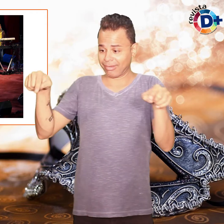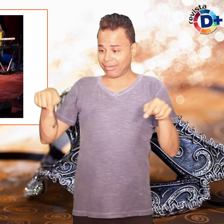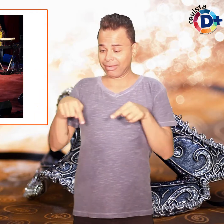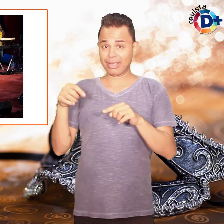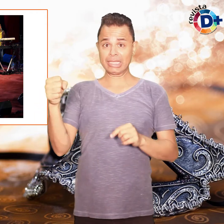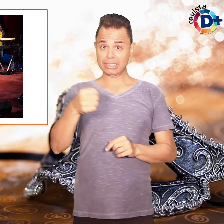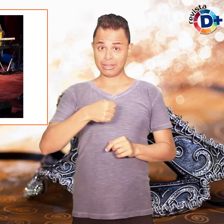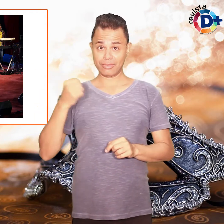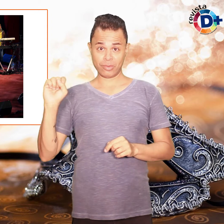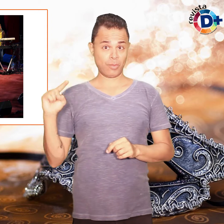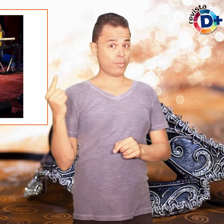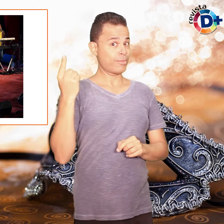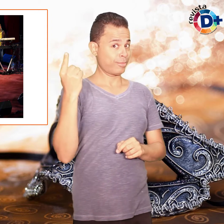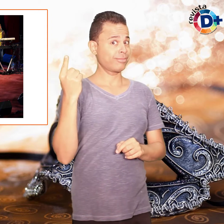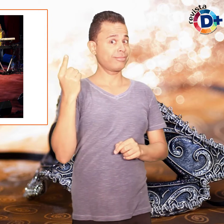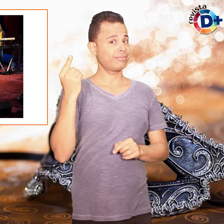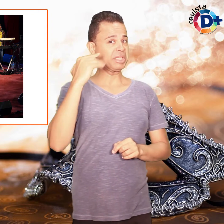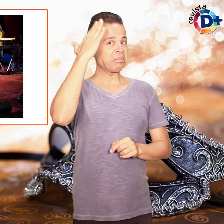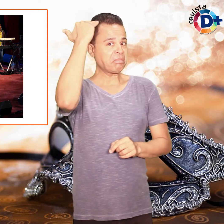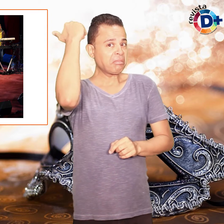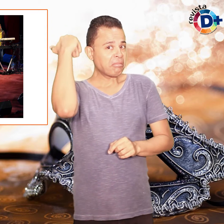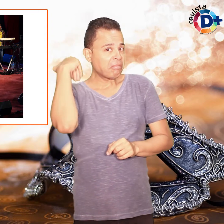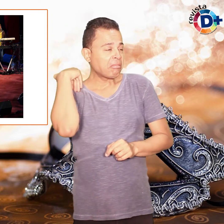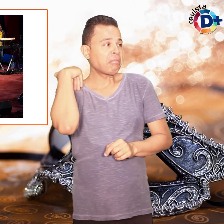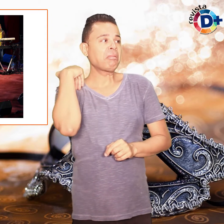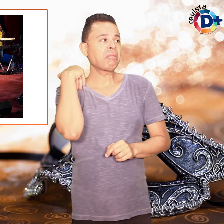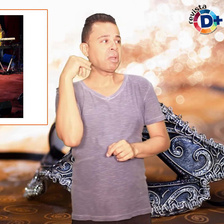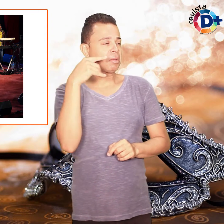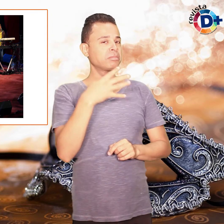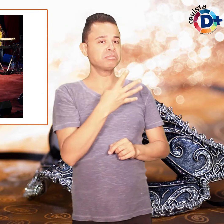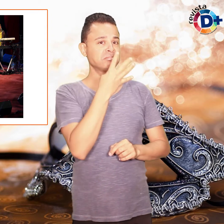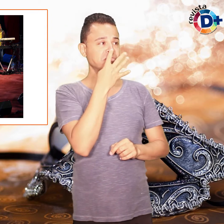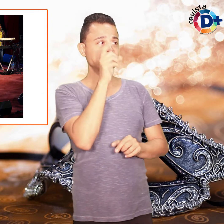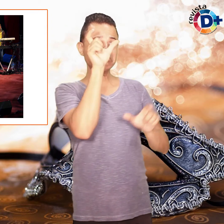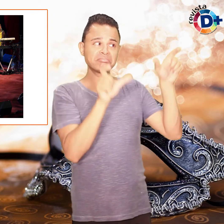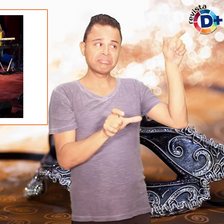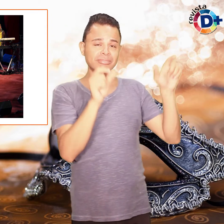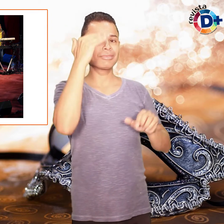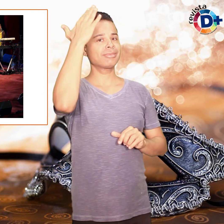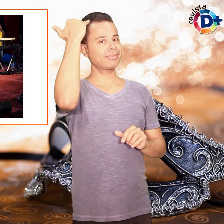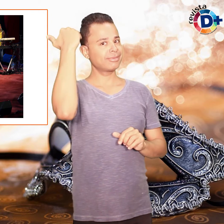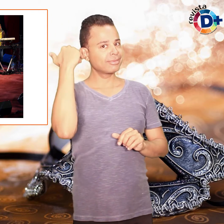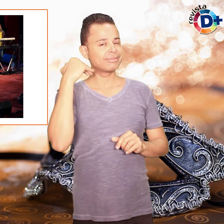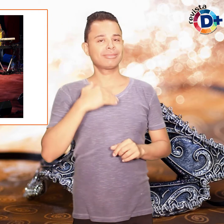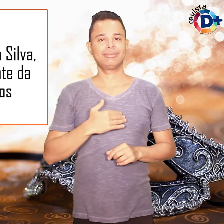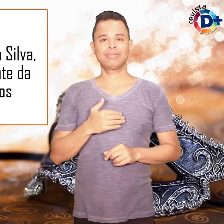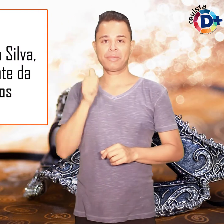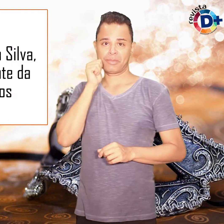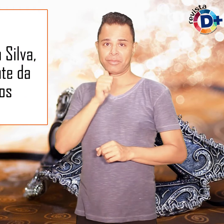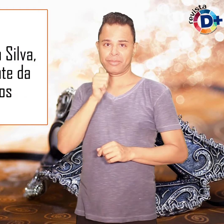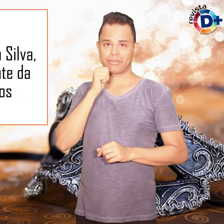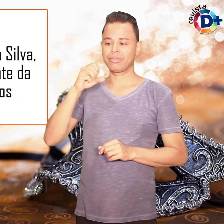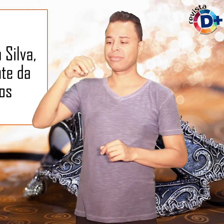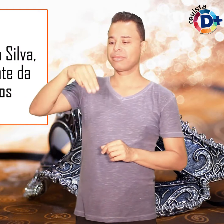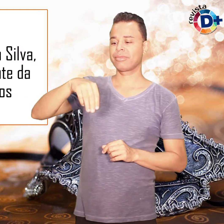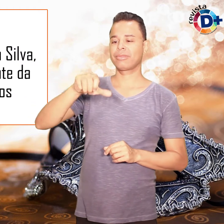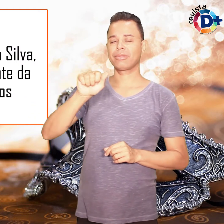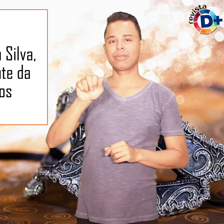Camarote da Brama e ainda mais com o público que eu assisto. Marisa Rosa Barbosa da